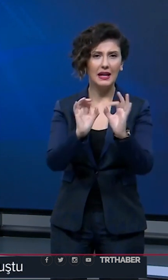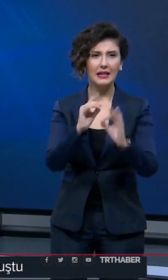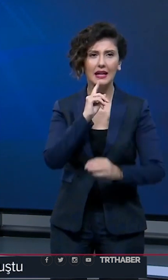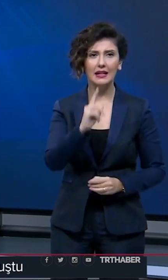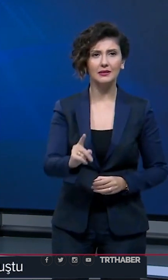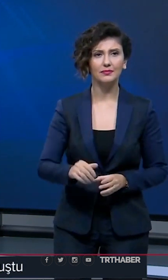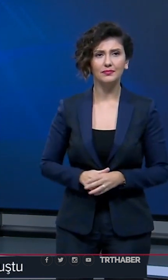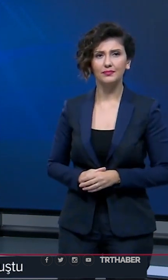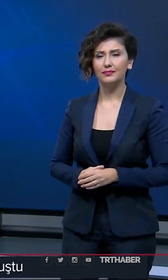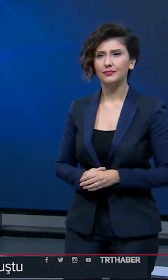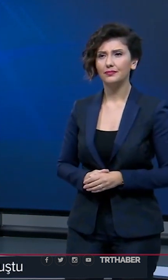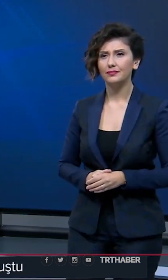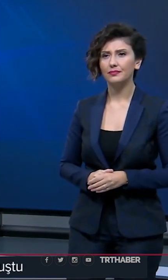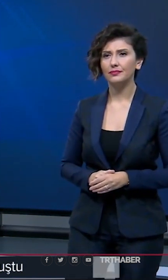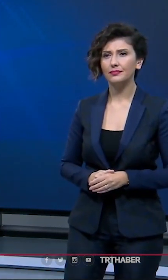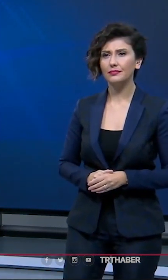bir araya geldi.